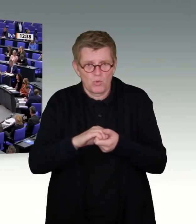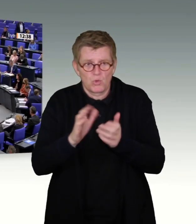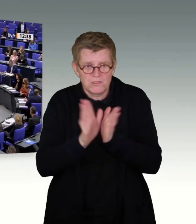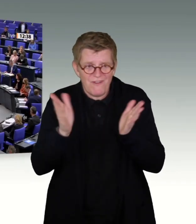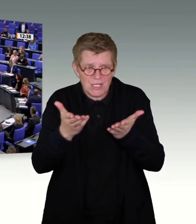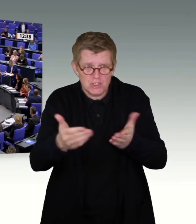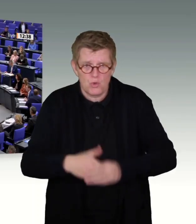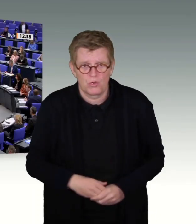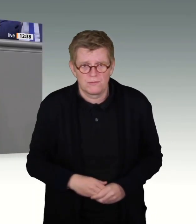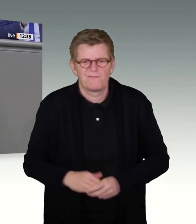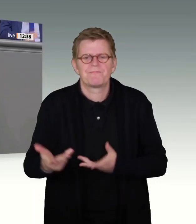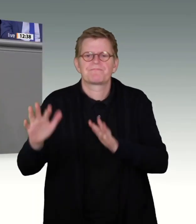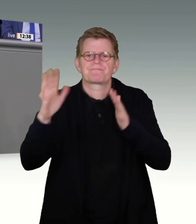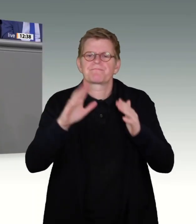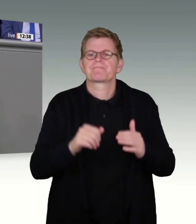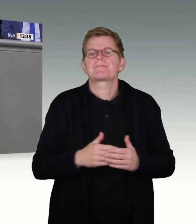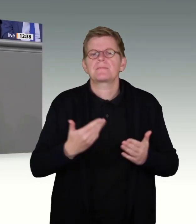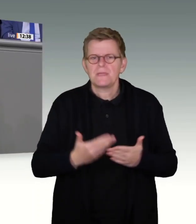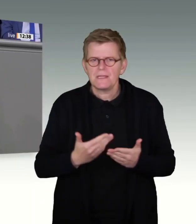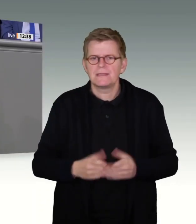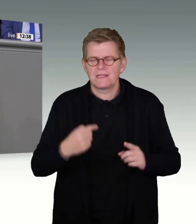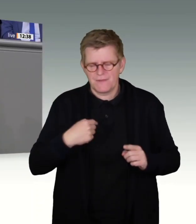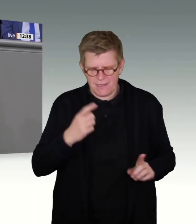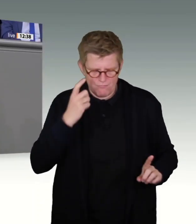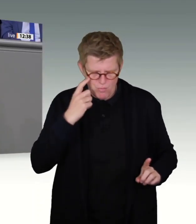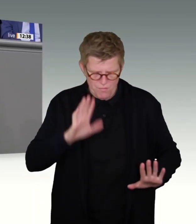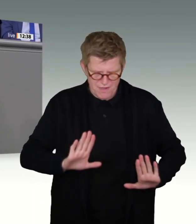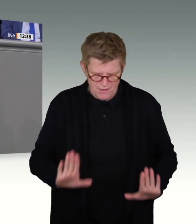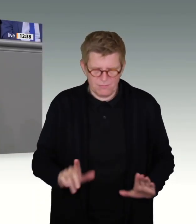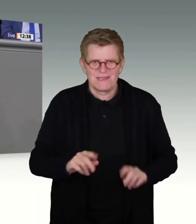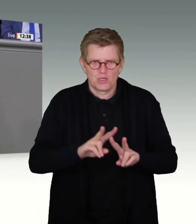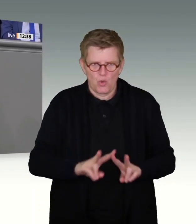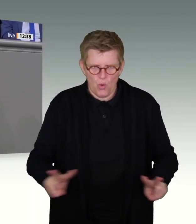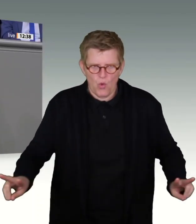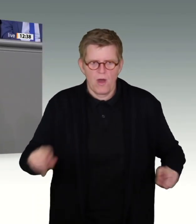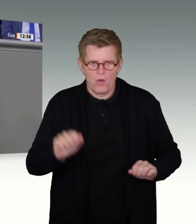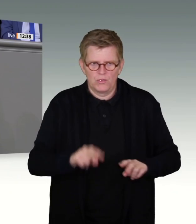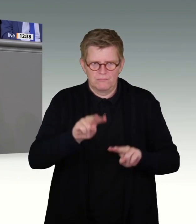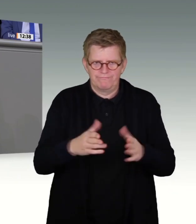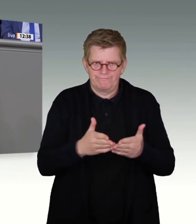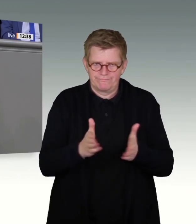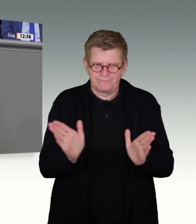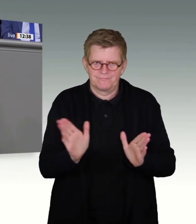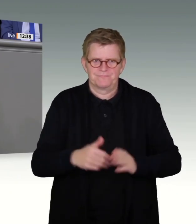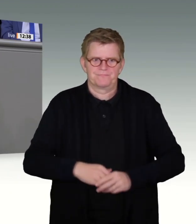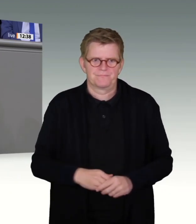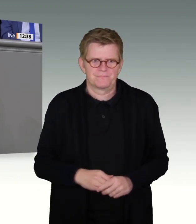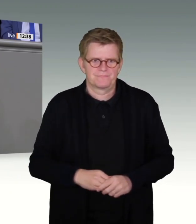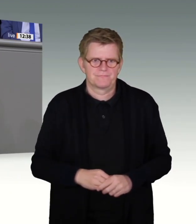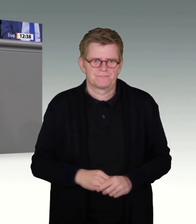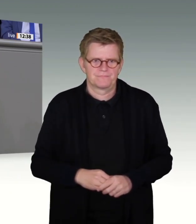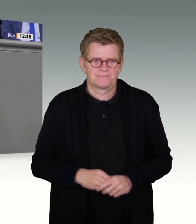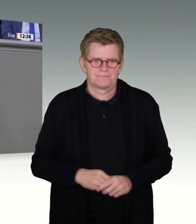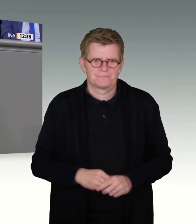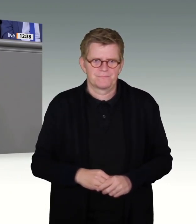Deshalb versuche ich jetzt mit etwas Ruhe und Differenziertheit in die Debatte einzusteigen. Sexualisierte Gewalt gegen Kinder